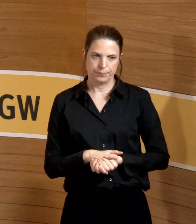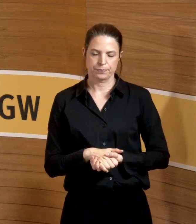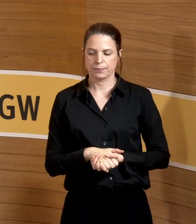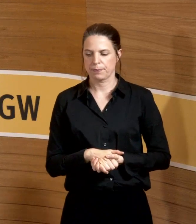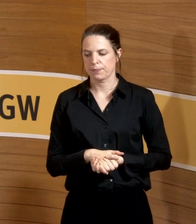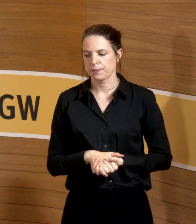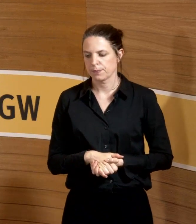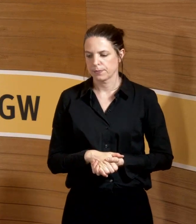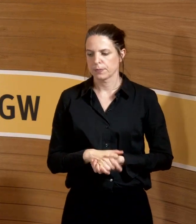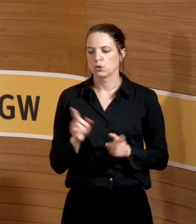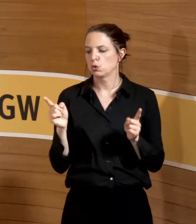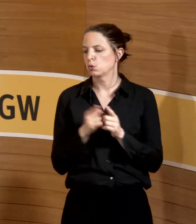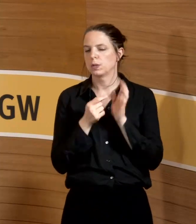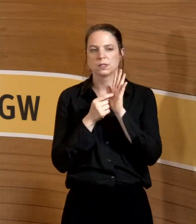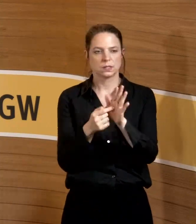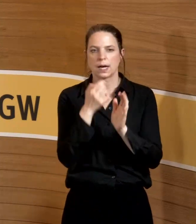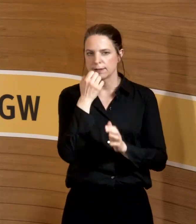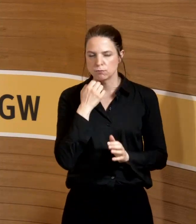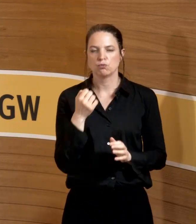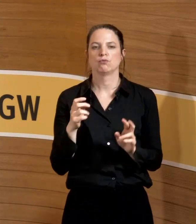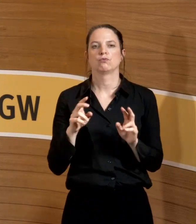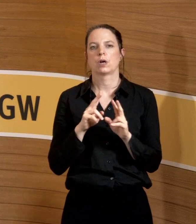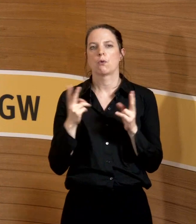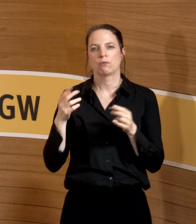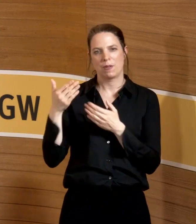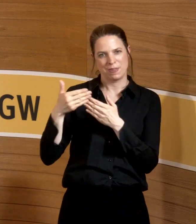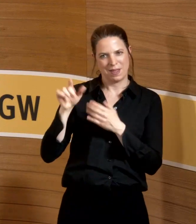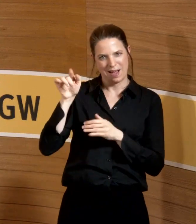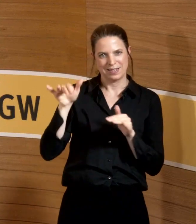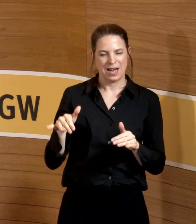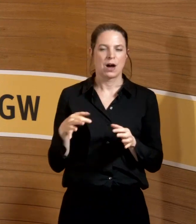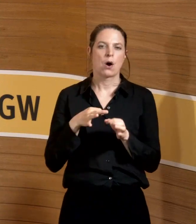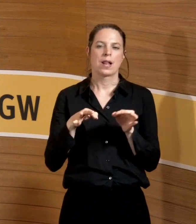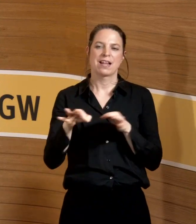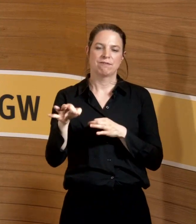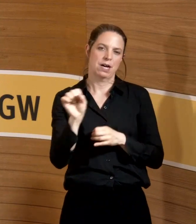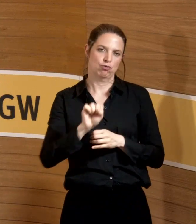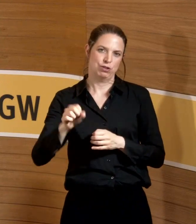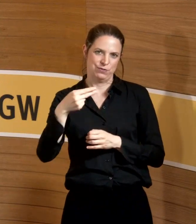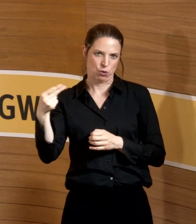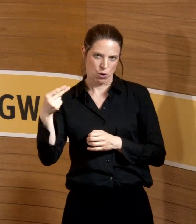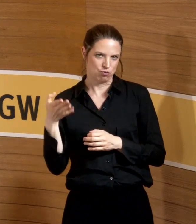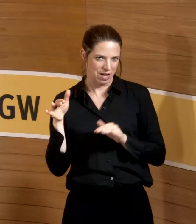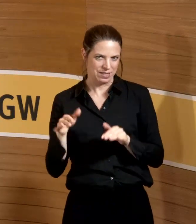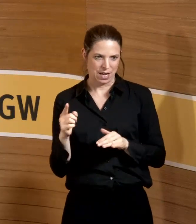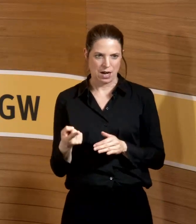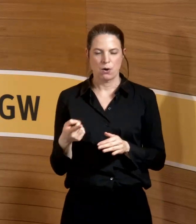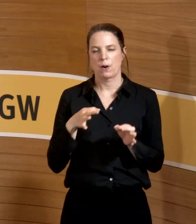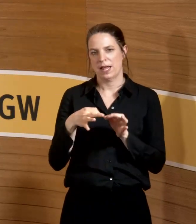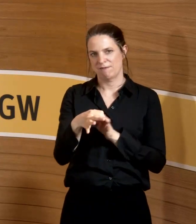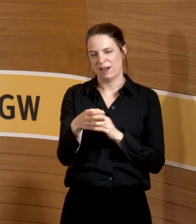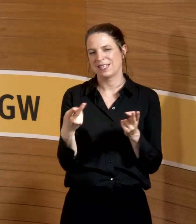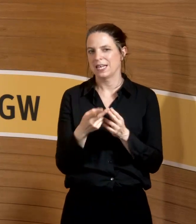Dann gibt es, wollte ich Ihnen nur zeigen, weil eben auch geografisch in der Nähe ein Leitfaden von Schleswig-Holstein zu dem Thema, der ähnlich